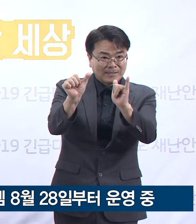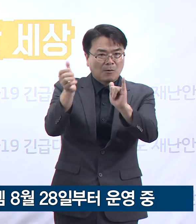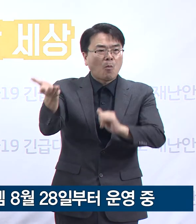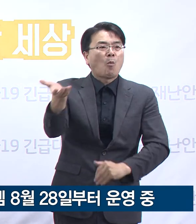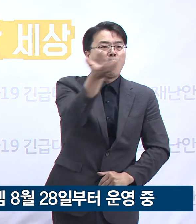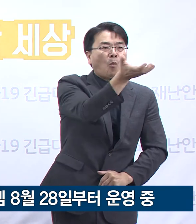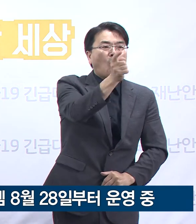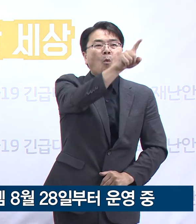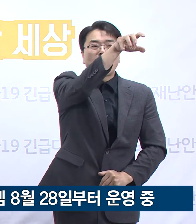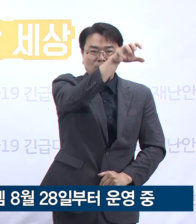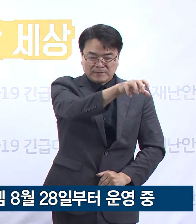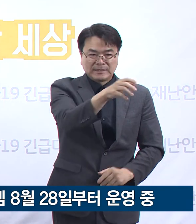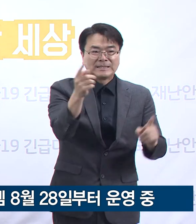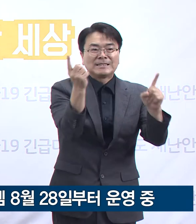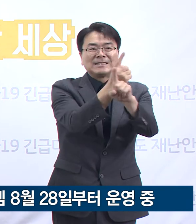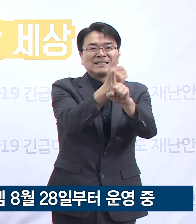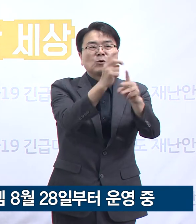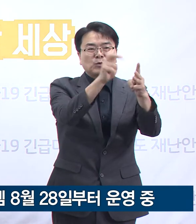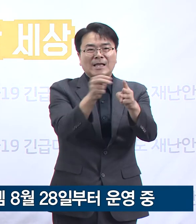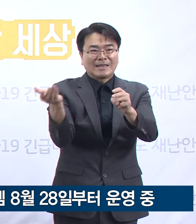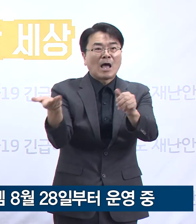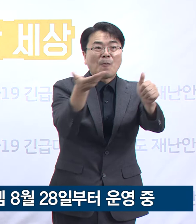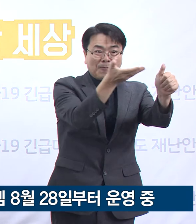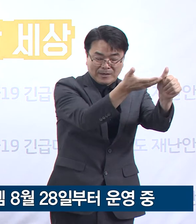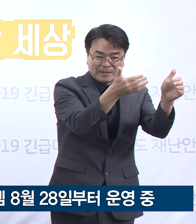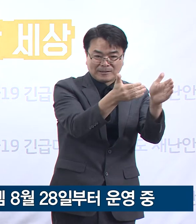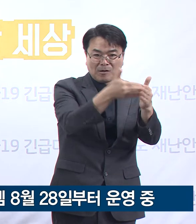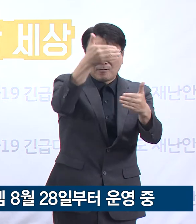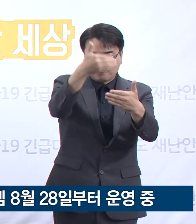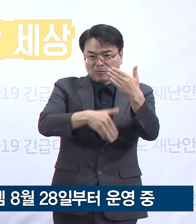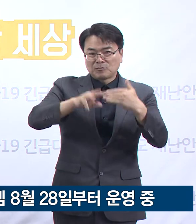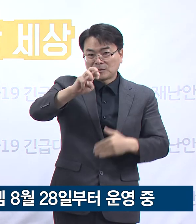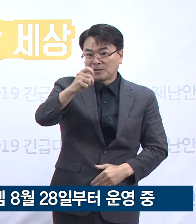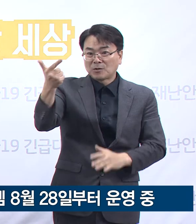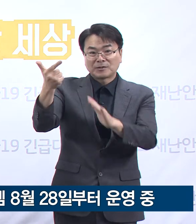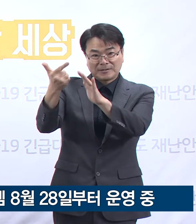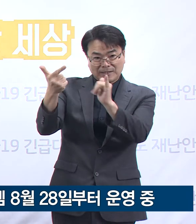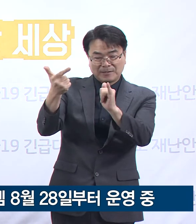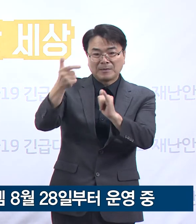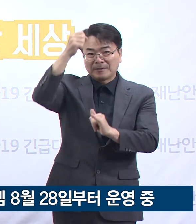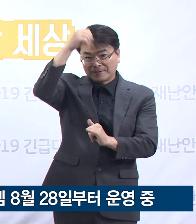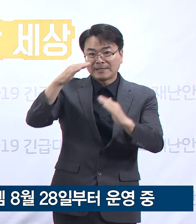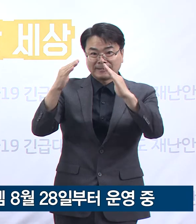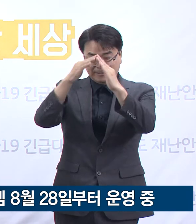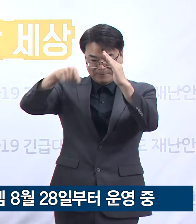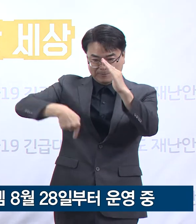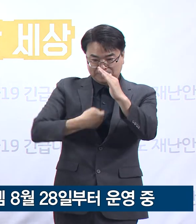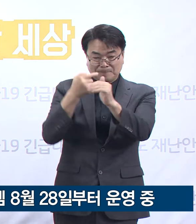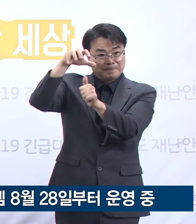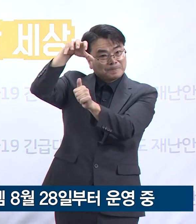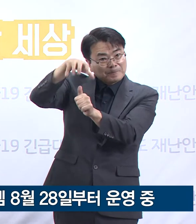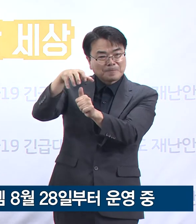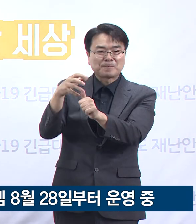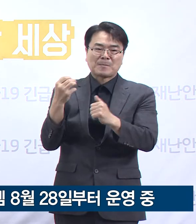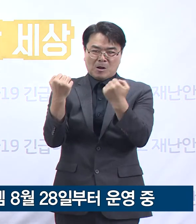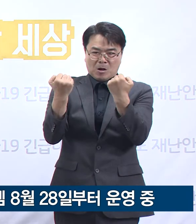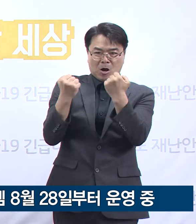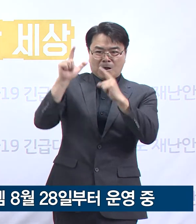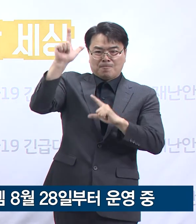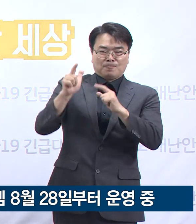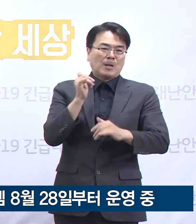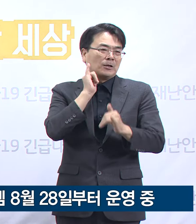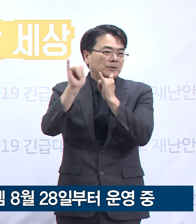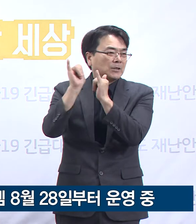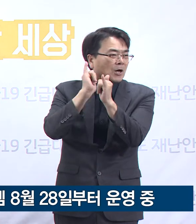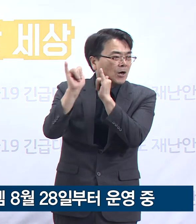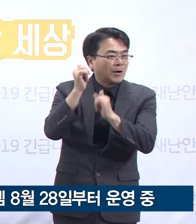이송하였습니다. 나머지 36명에 대해서는 하루 한 번씩 건강상태를 간호사가 직접 전화로